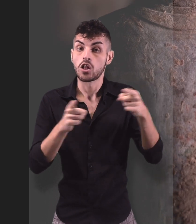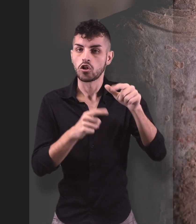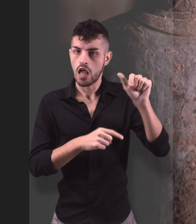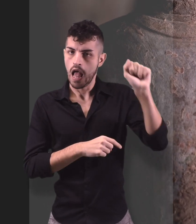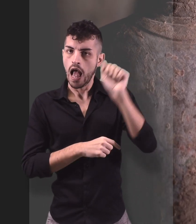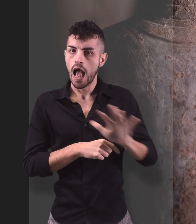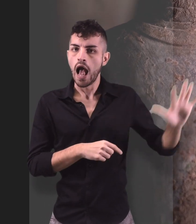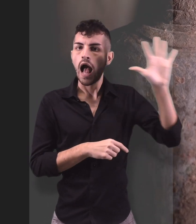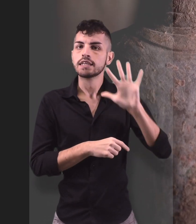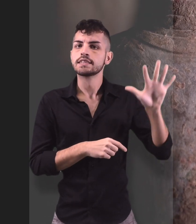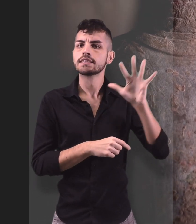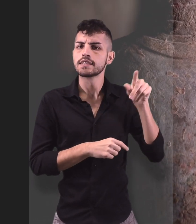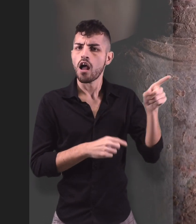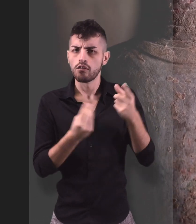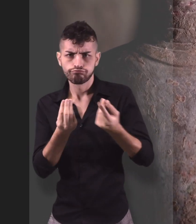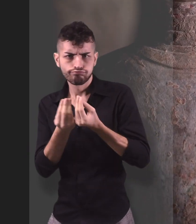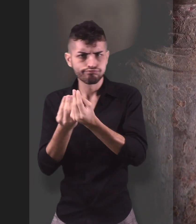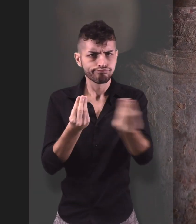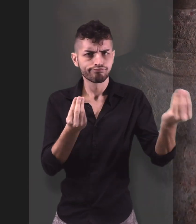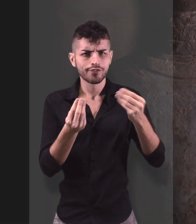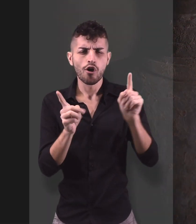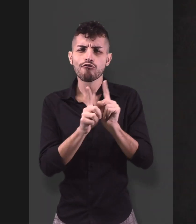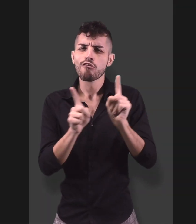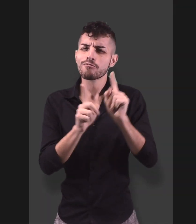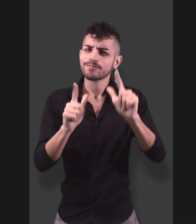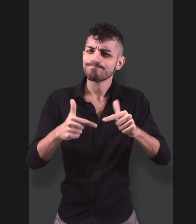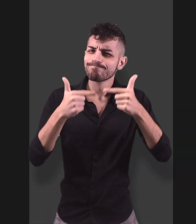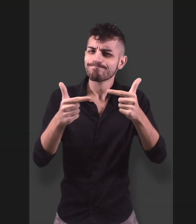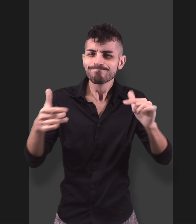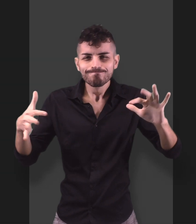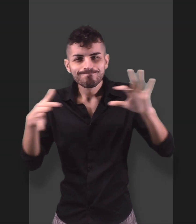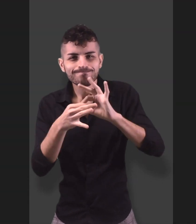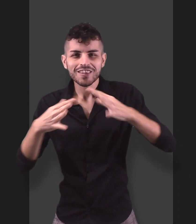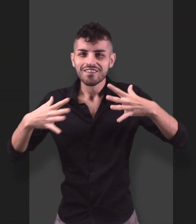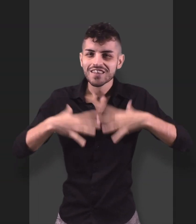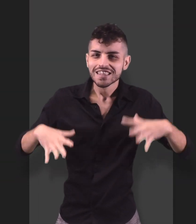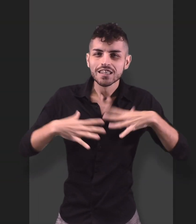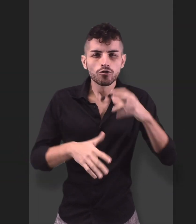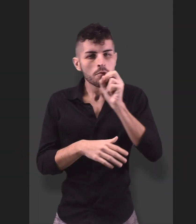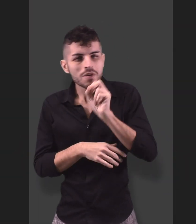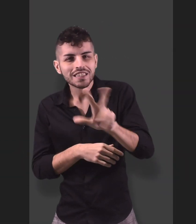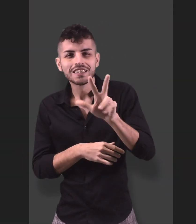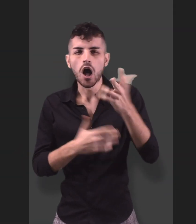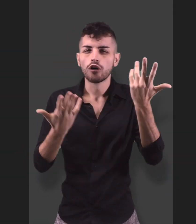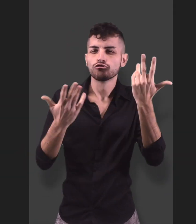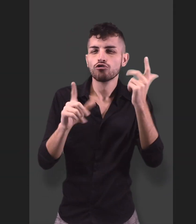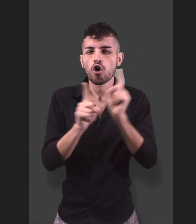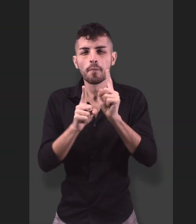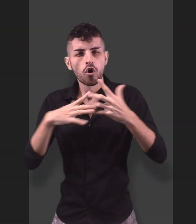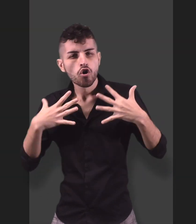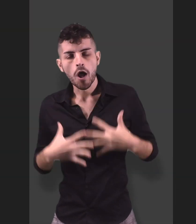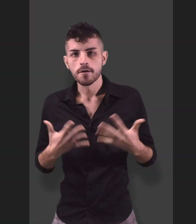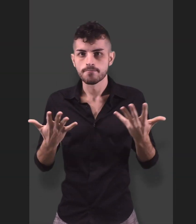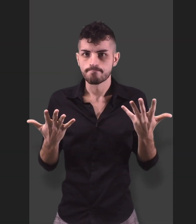90 e la metà degli anni 2000. Mentre la scultura più grande ritiene la tensione formale